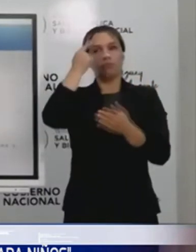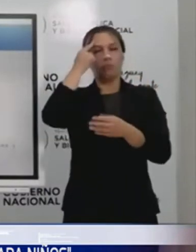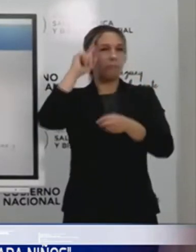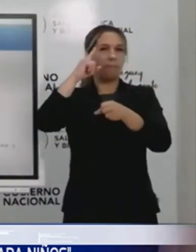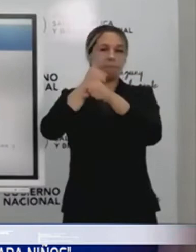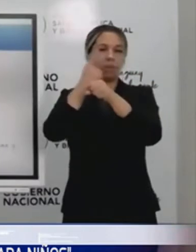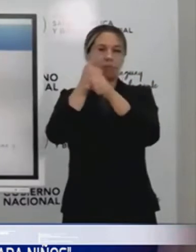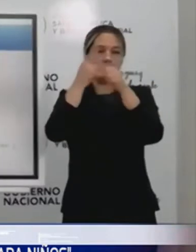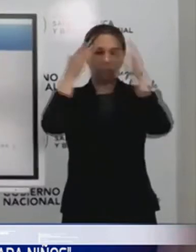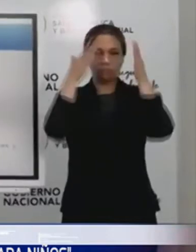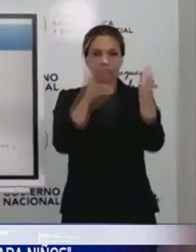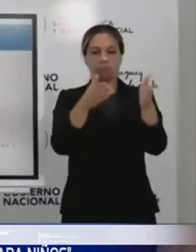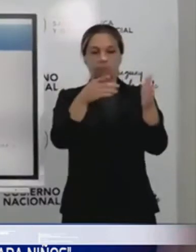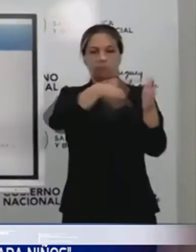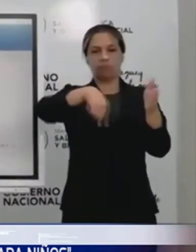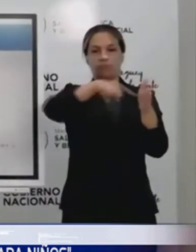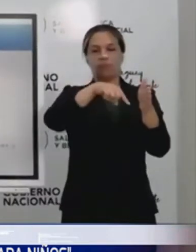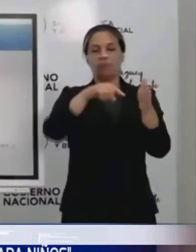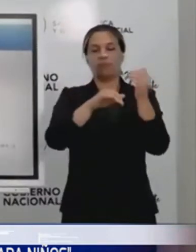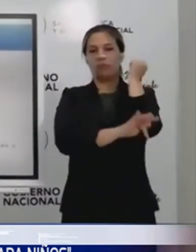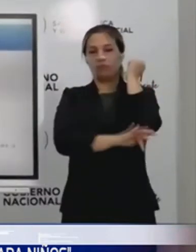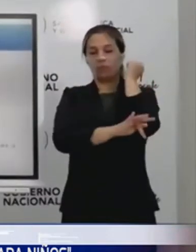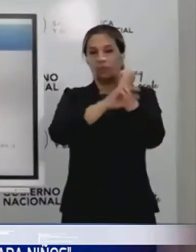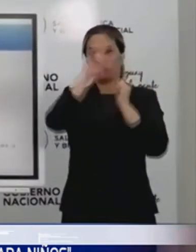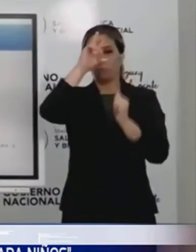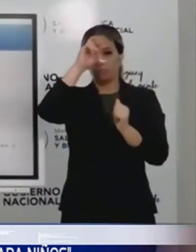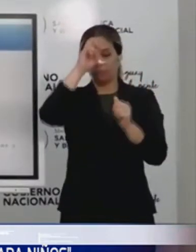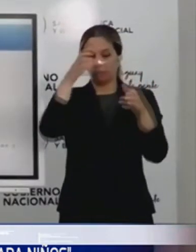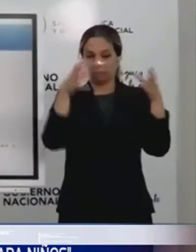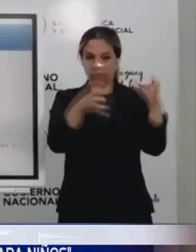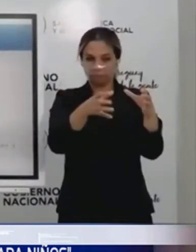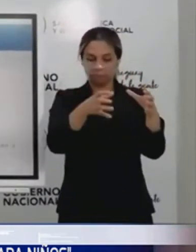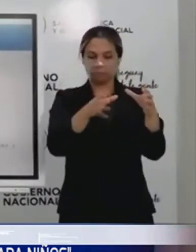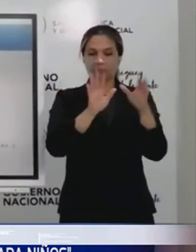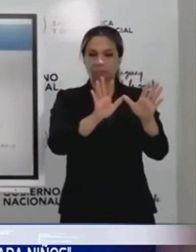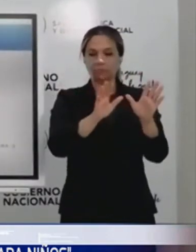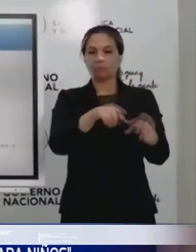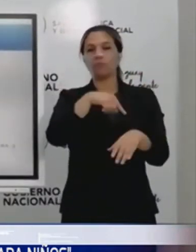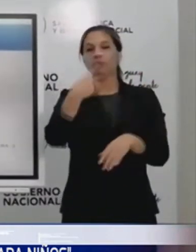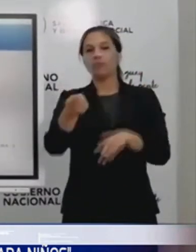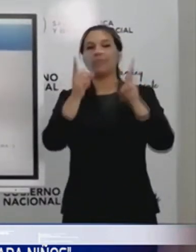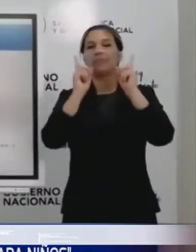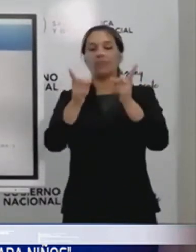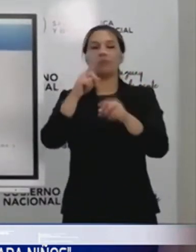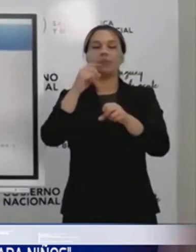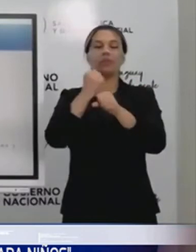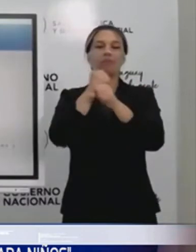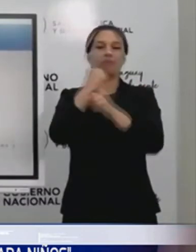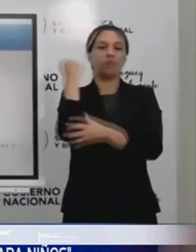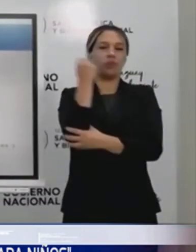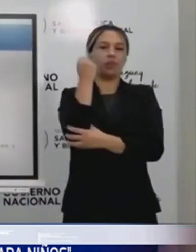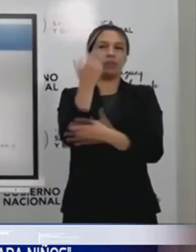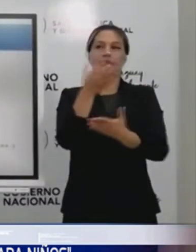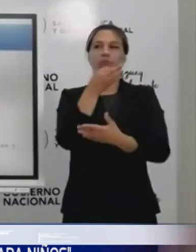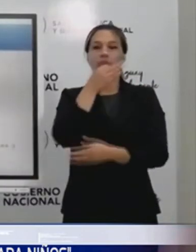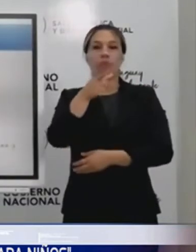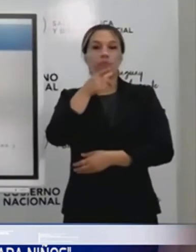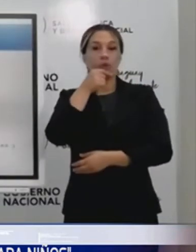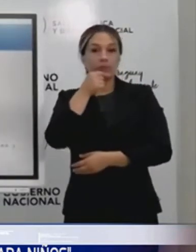la población blanco, digamos. También los trabajadores esenciales, las fuerzas de seguridad, que estamos también